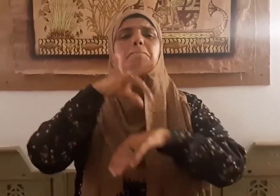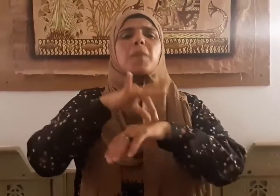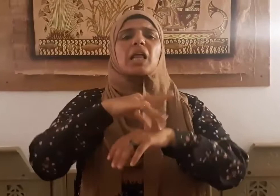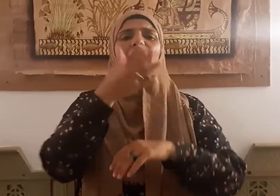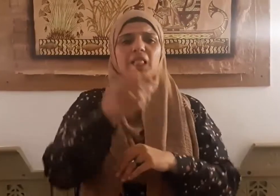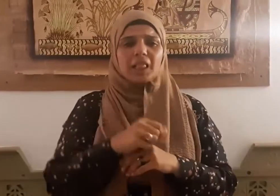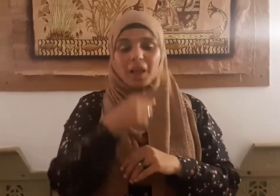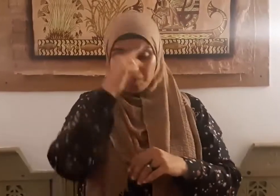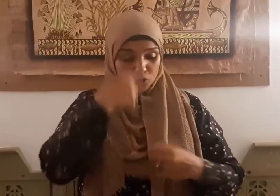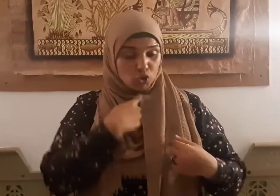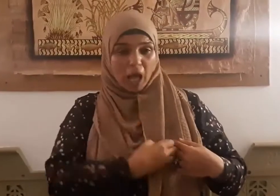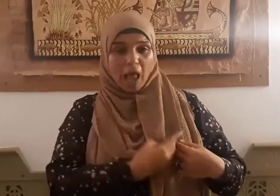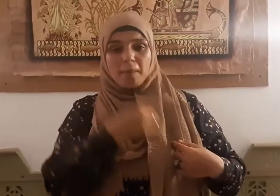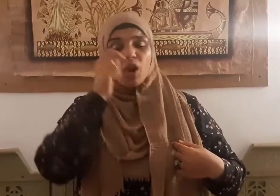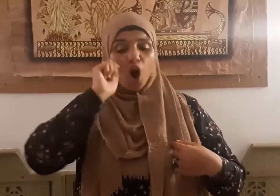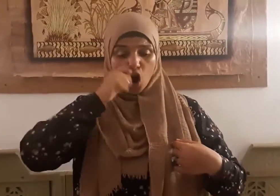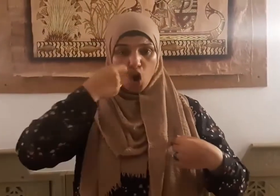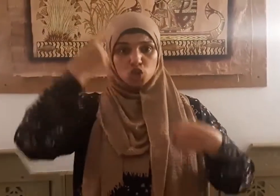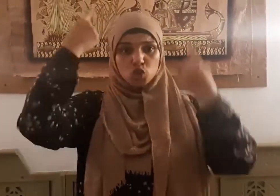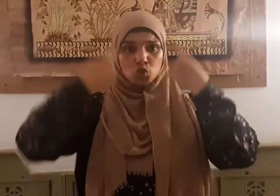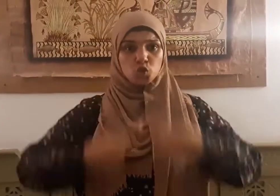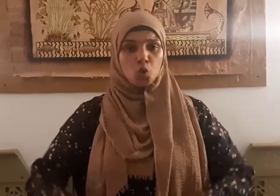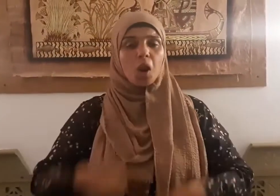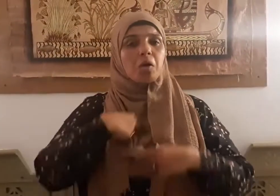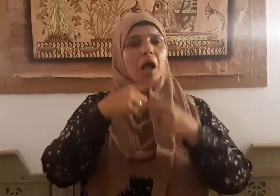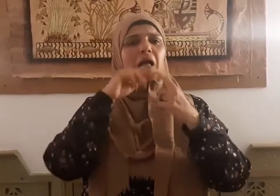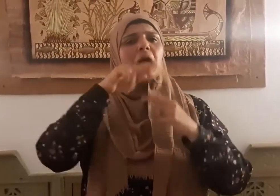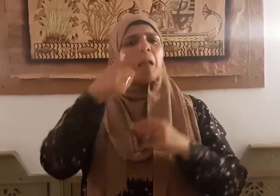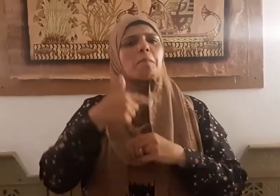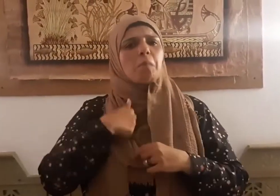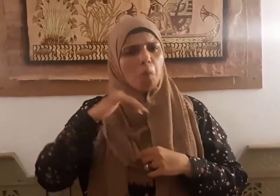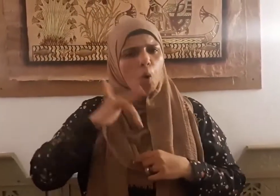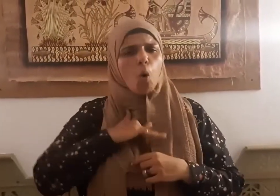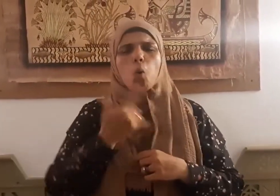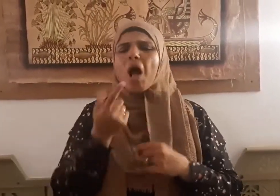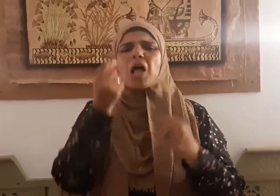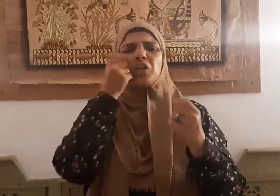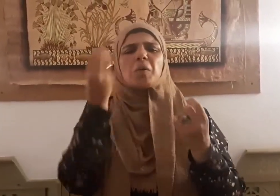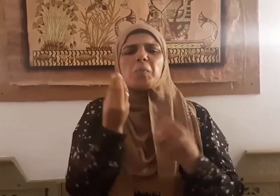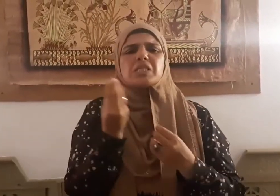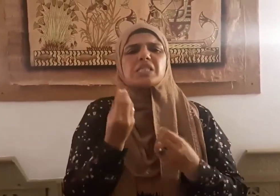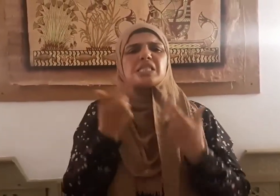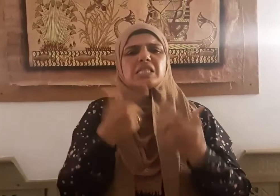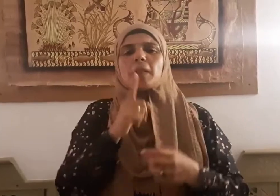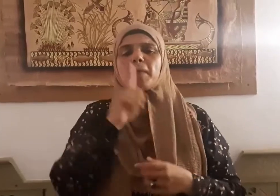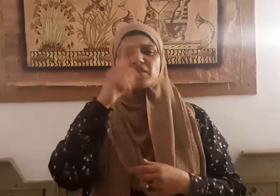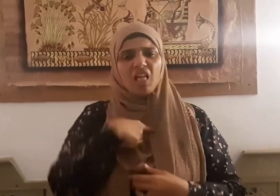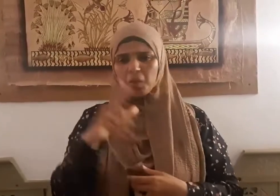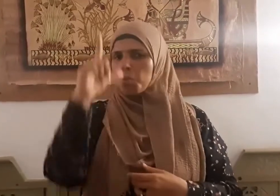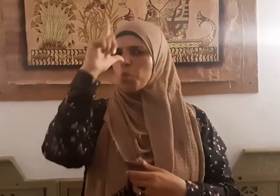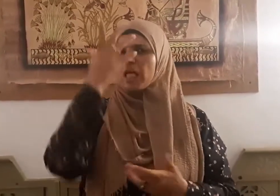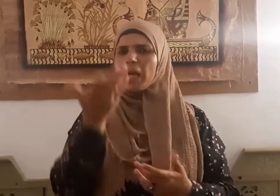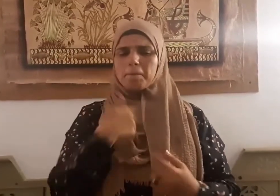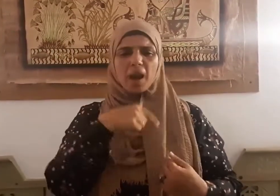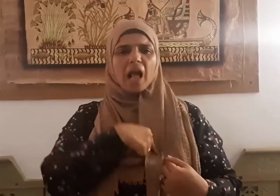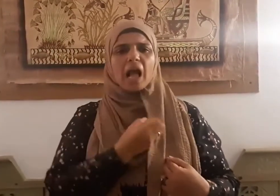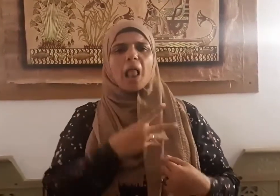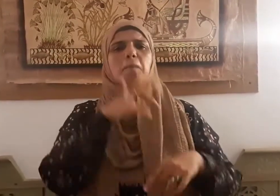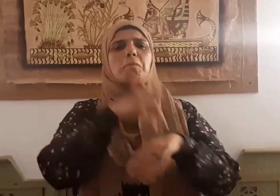يكون الرجل رف الحال قليل المتاع وهو من المتكبرين وقد يكون